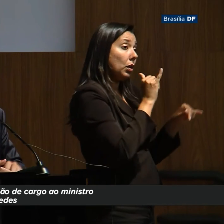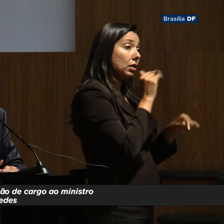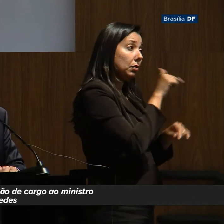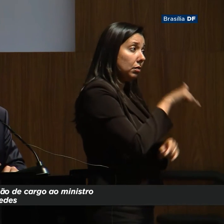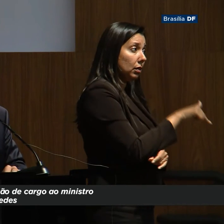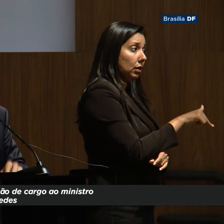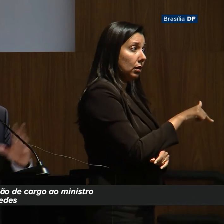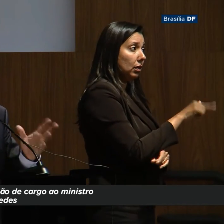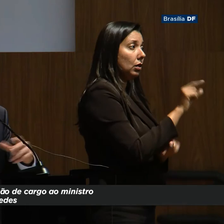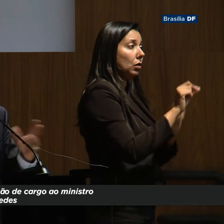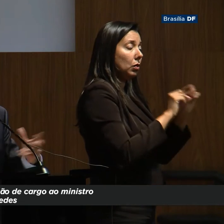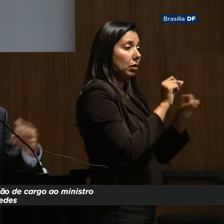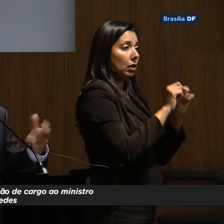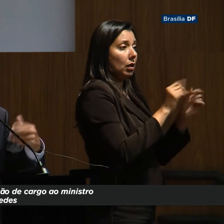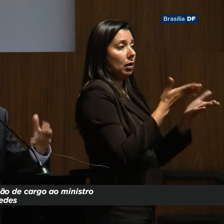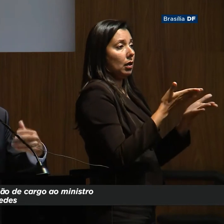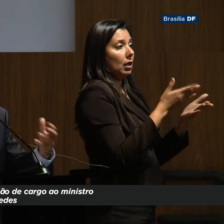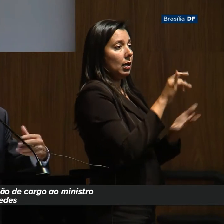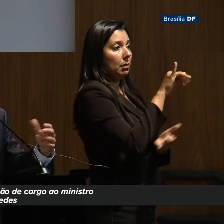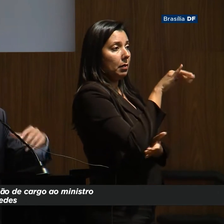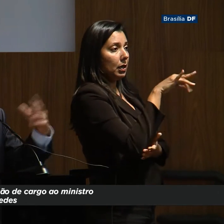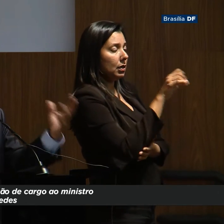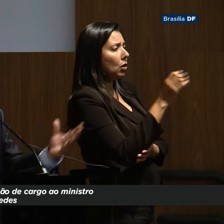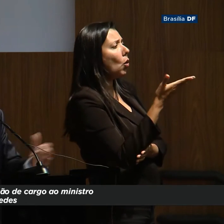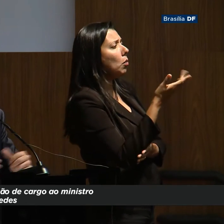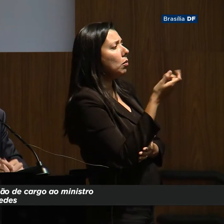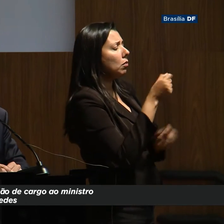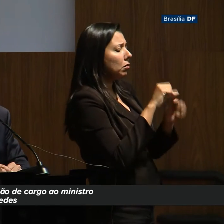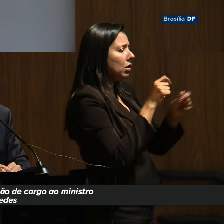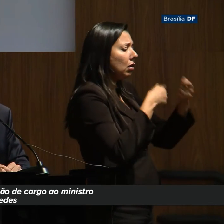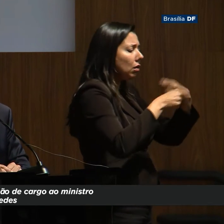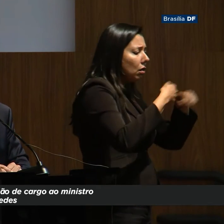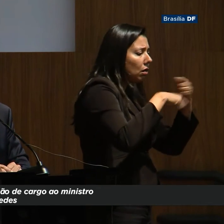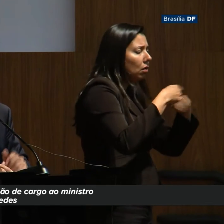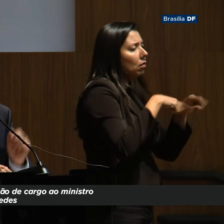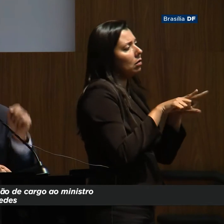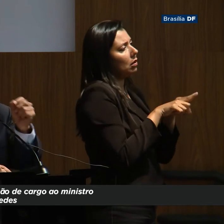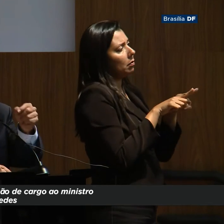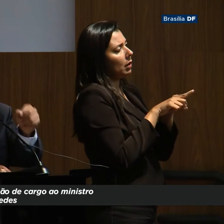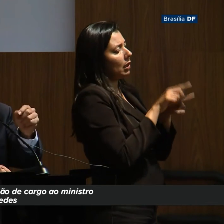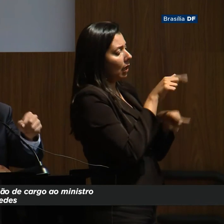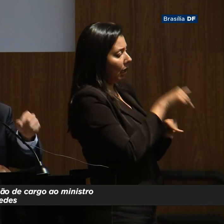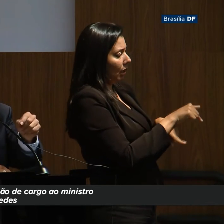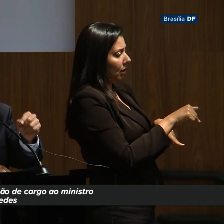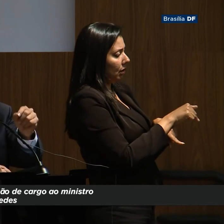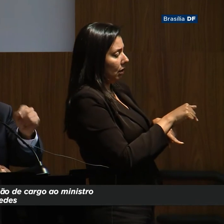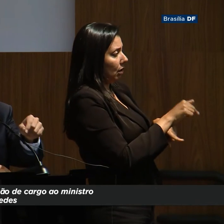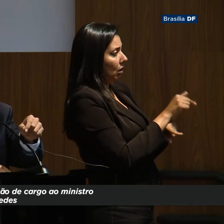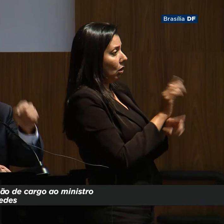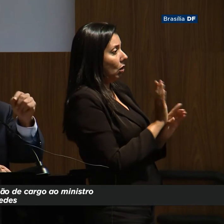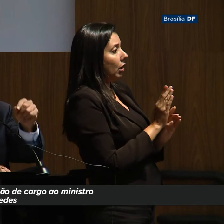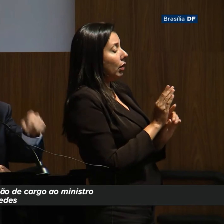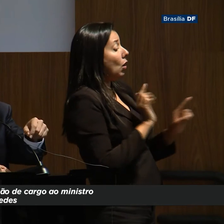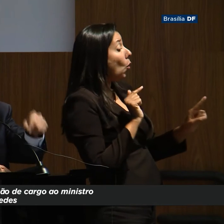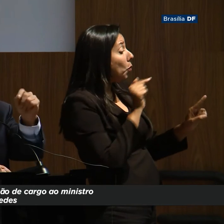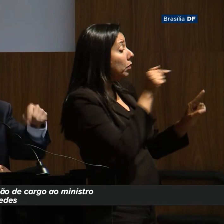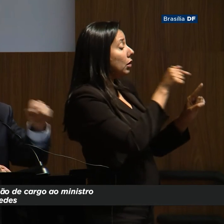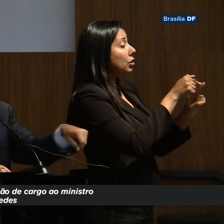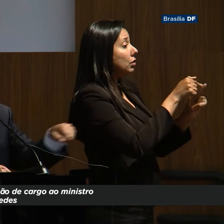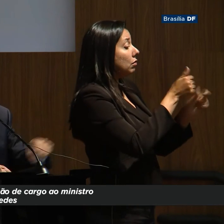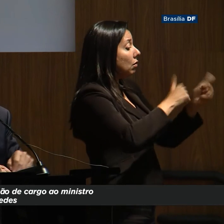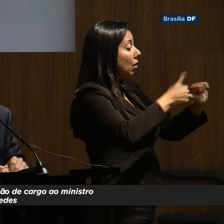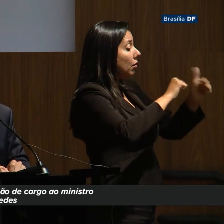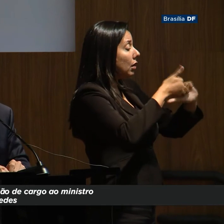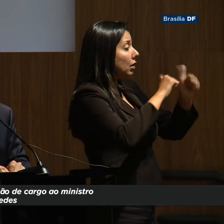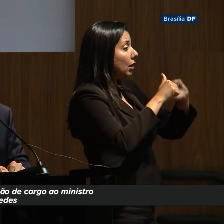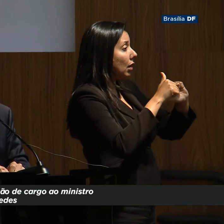aqui do ease of doing business, como fazer negócio, como melhorar o ambiente de negócio. Essa é uma das métricas pela qual vai ser avaliado o